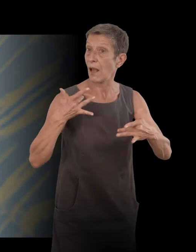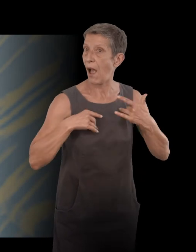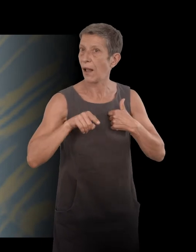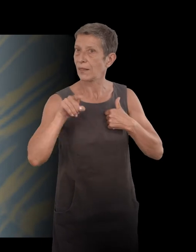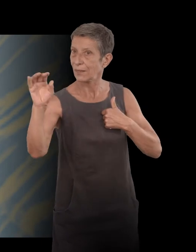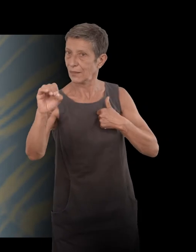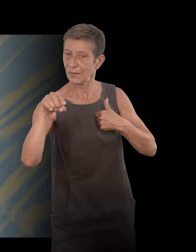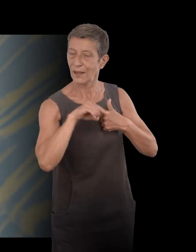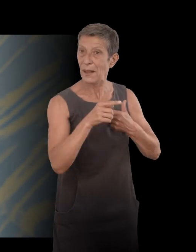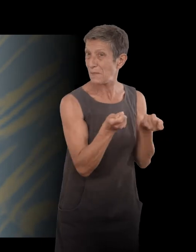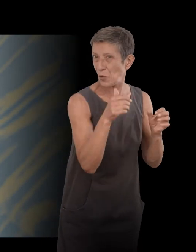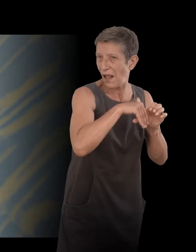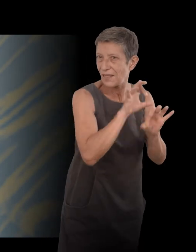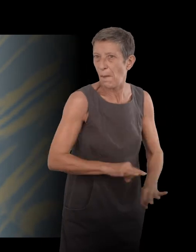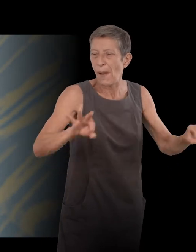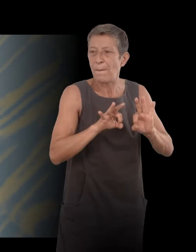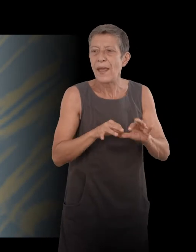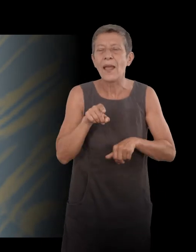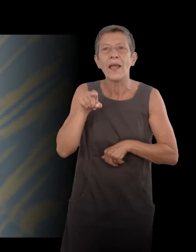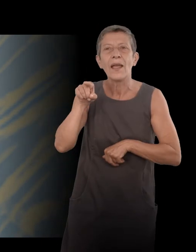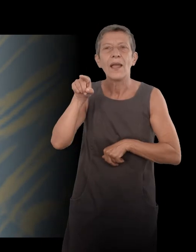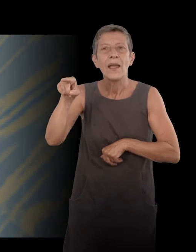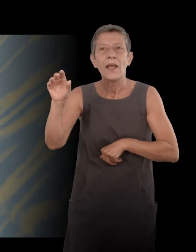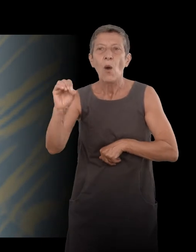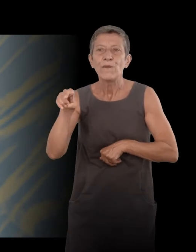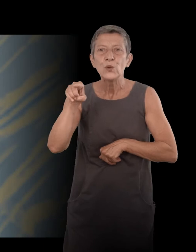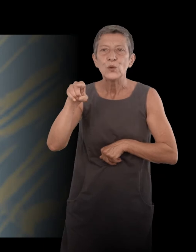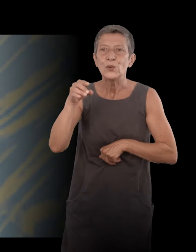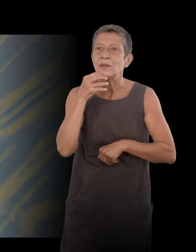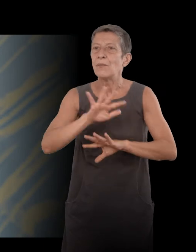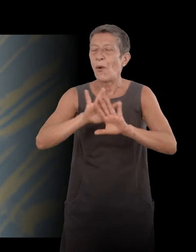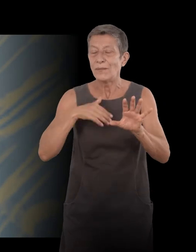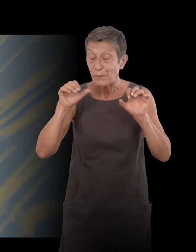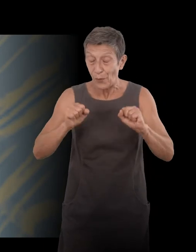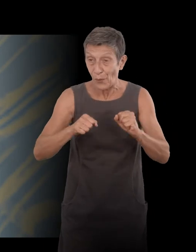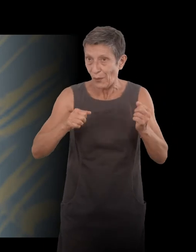Il dit, en fait, de mémoire, enfin, je pourrais le chercher dans le bouquin, mais...